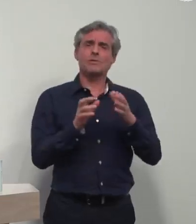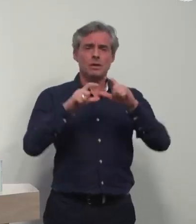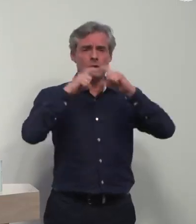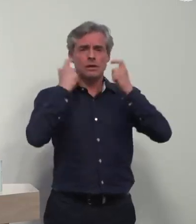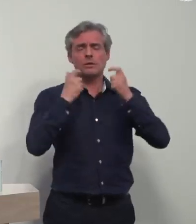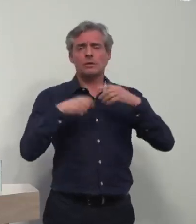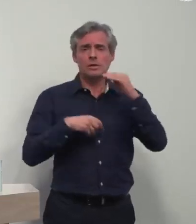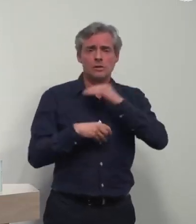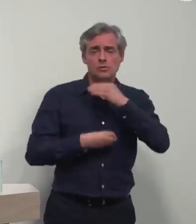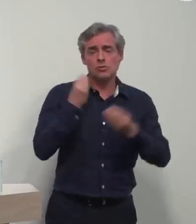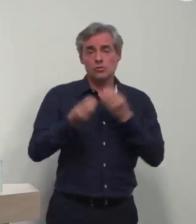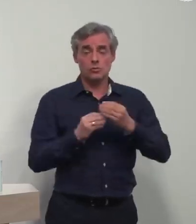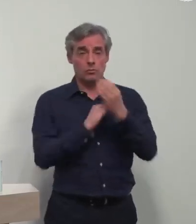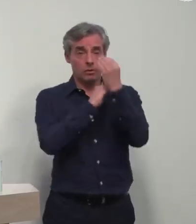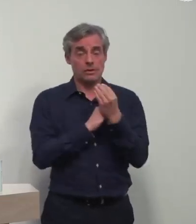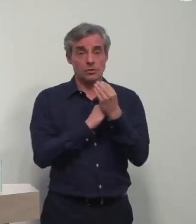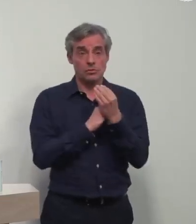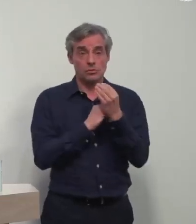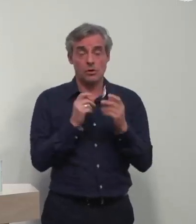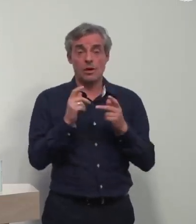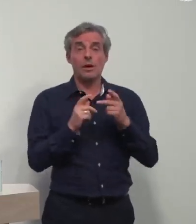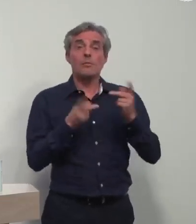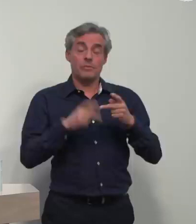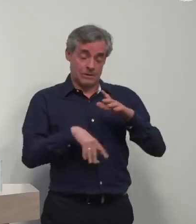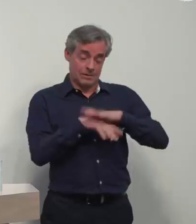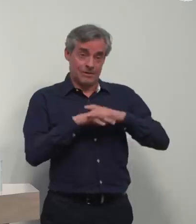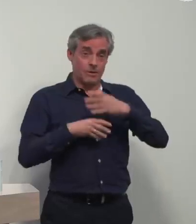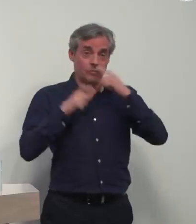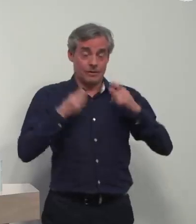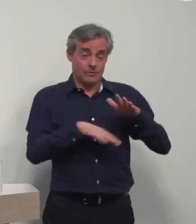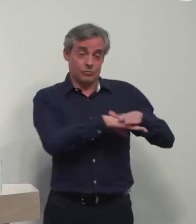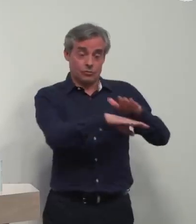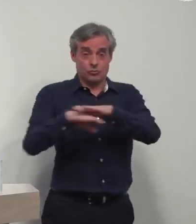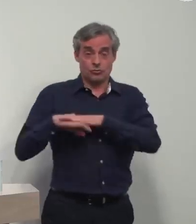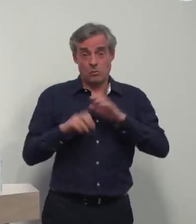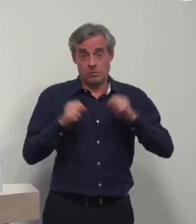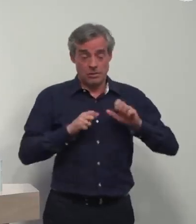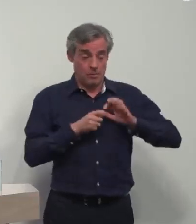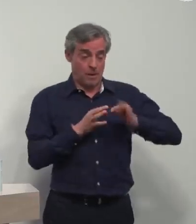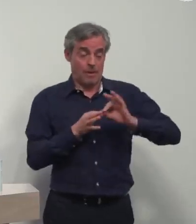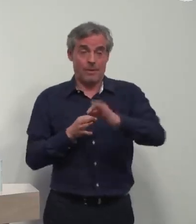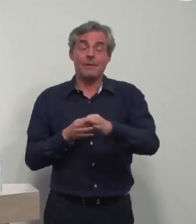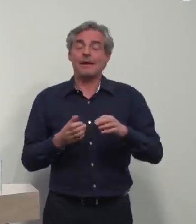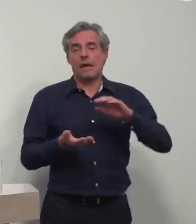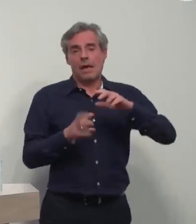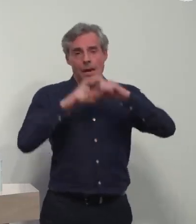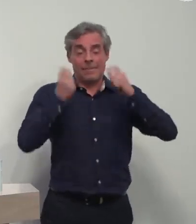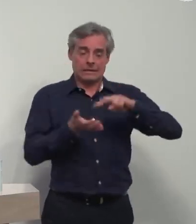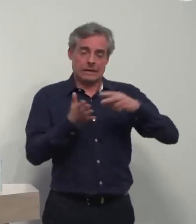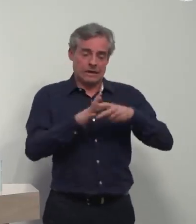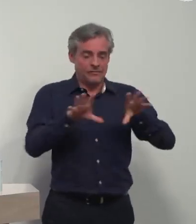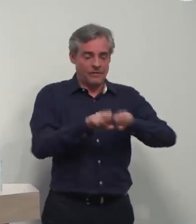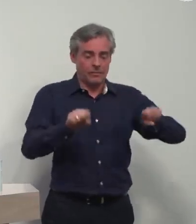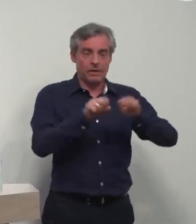en tissu ou qu'elles soient protecteurs, augmentent les risques de transporter des virus de surface à surface. Un masque, c'est une technique, c'est